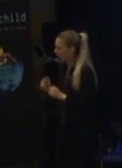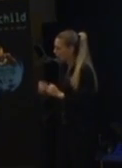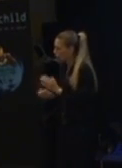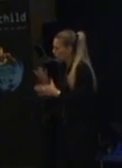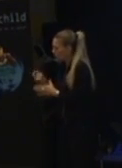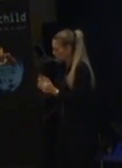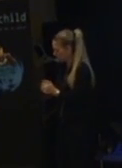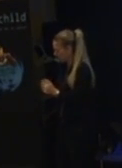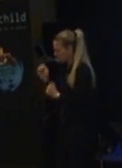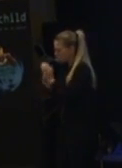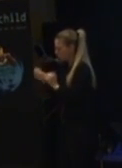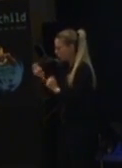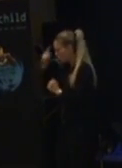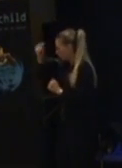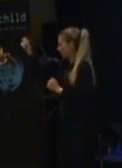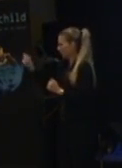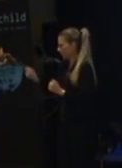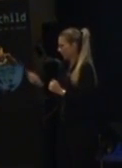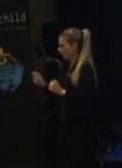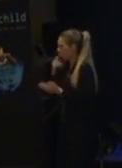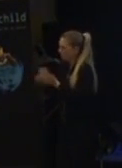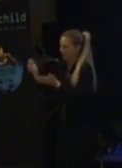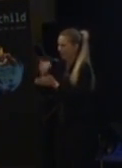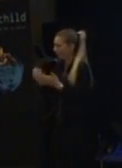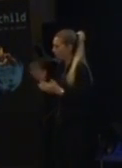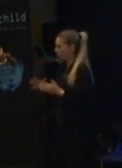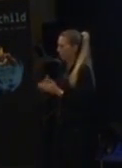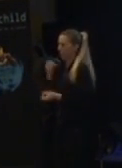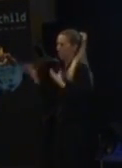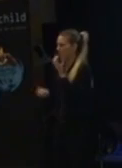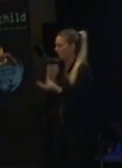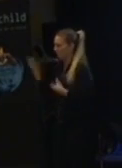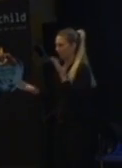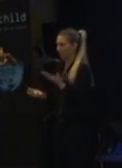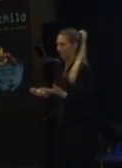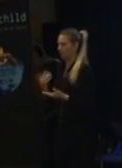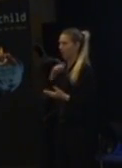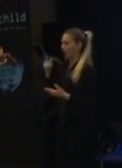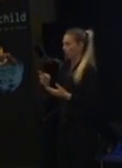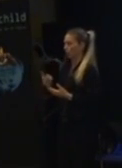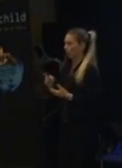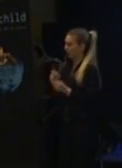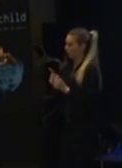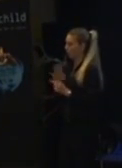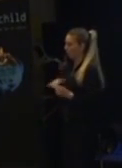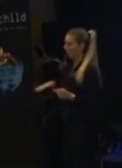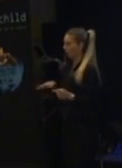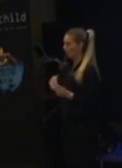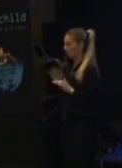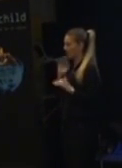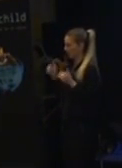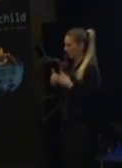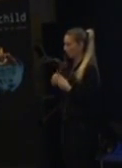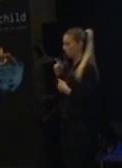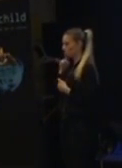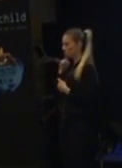så skapar de något av det. Antingen är det en uppfinning. Och så berättar de om uppfinningen. Om man har tur. Har man ett barn som inte är lite mer introvert. Så